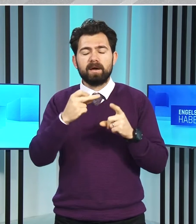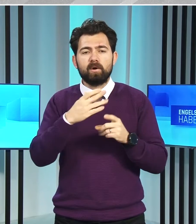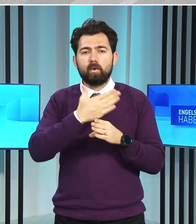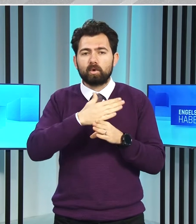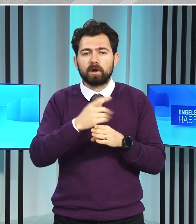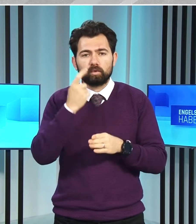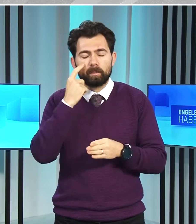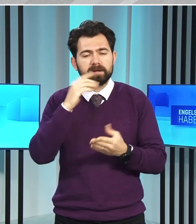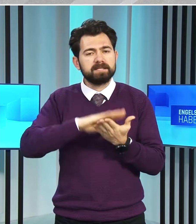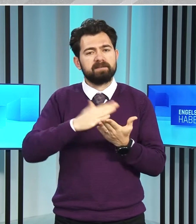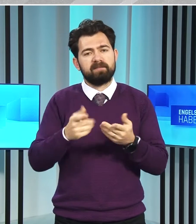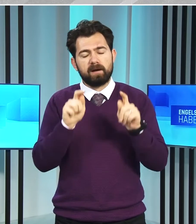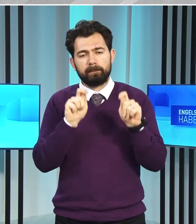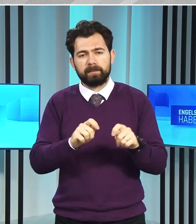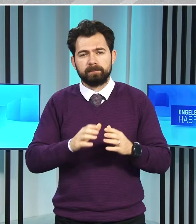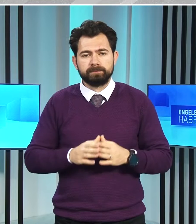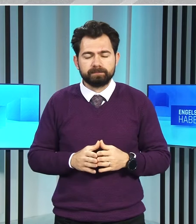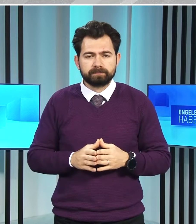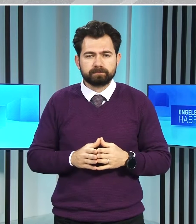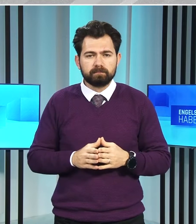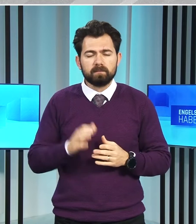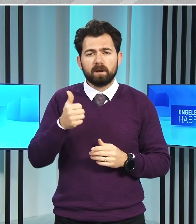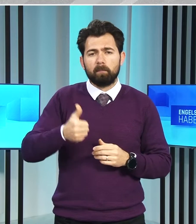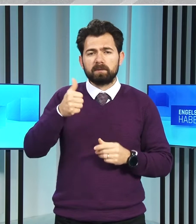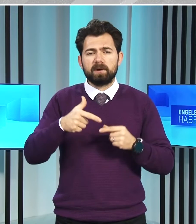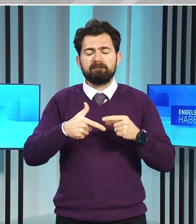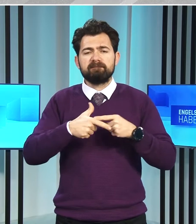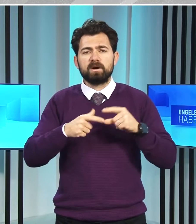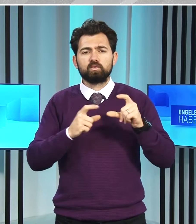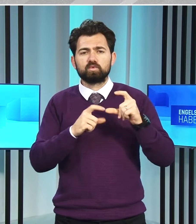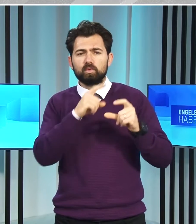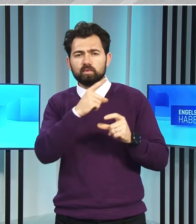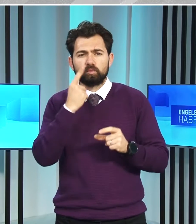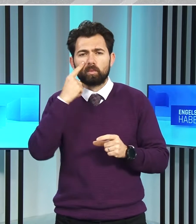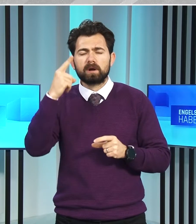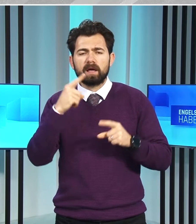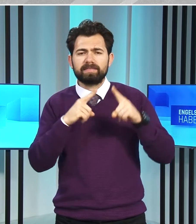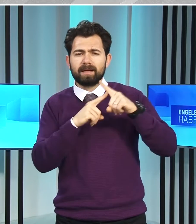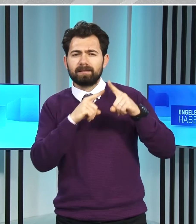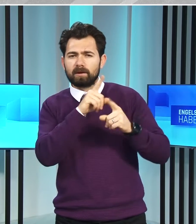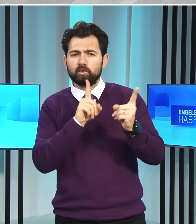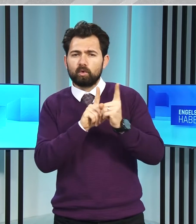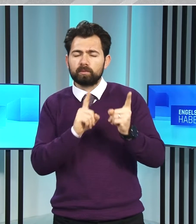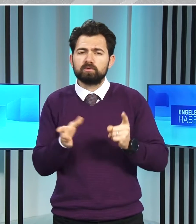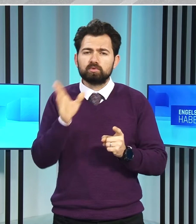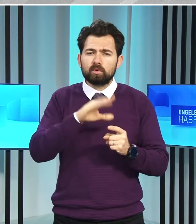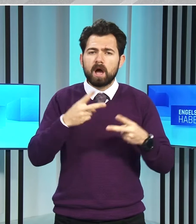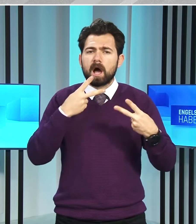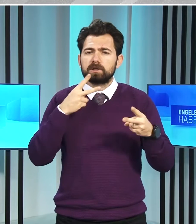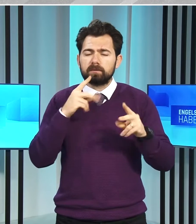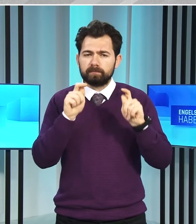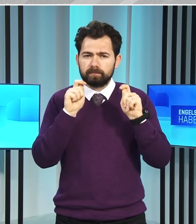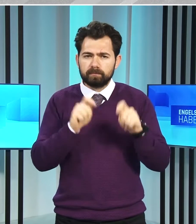hükümeti istifa etti. Başbakan Sucuoğlu Cumhurbaşkanı Tatar'la görüşmesinin ardından